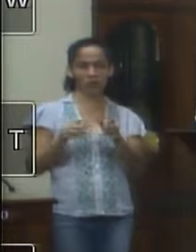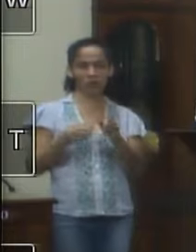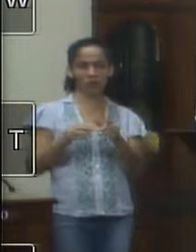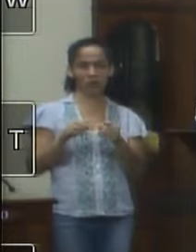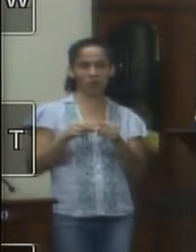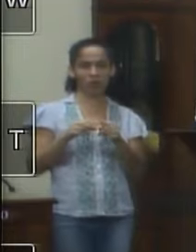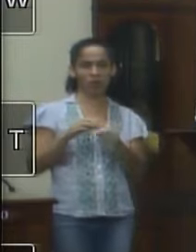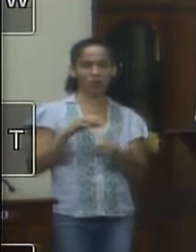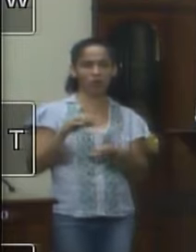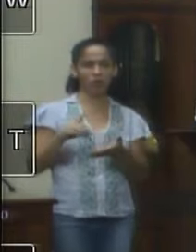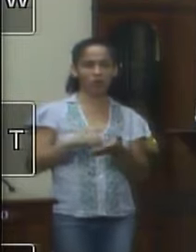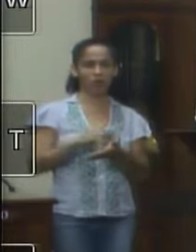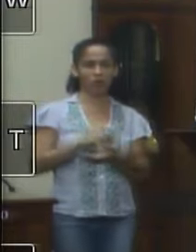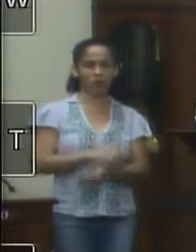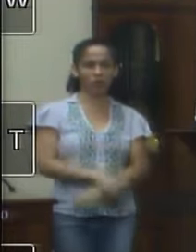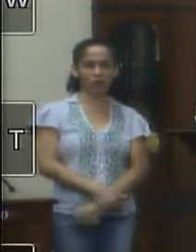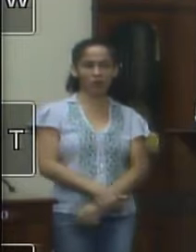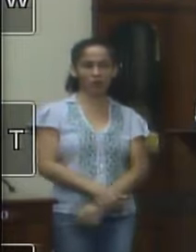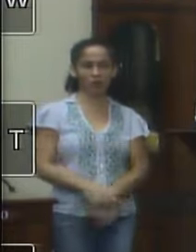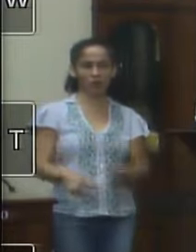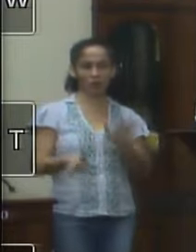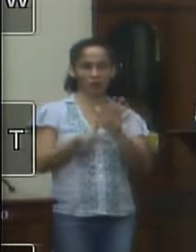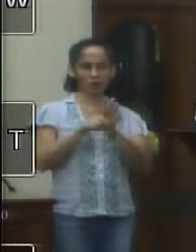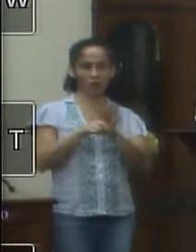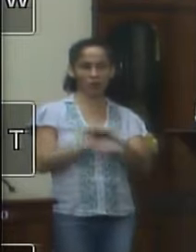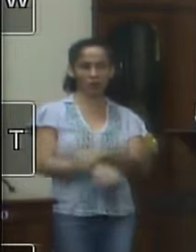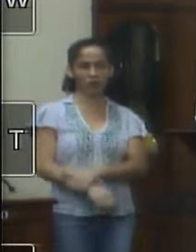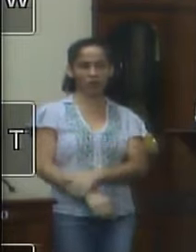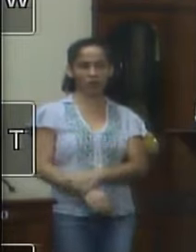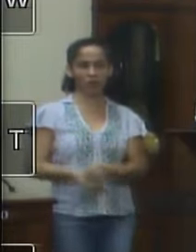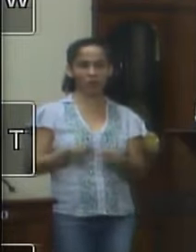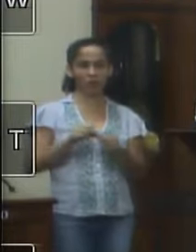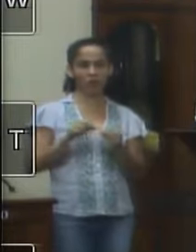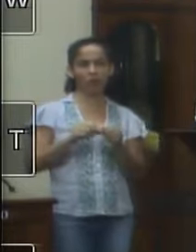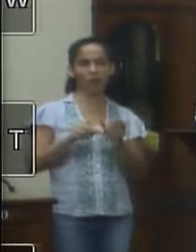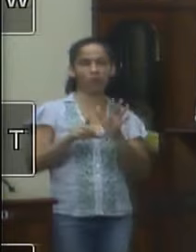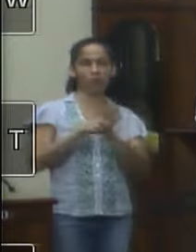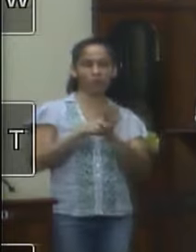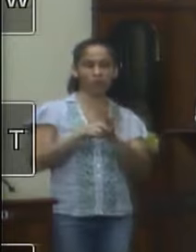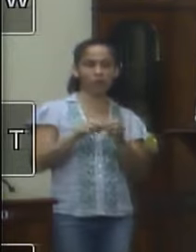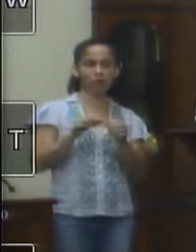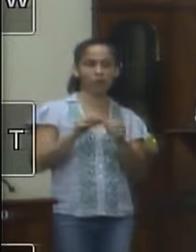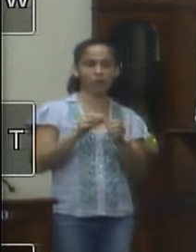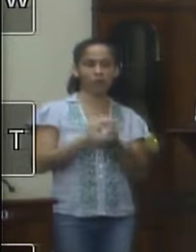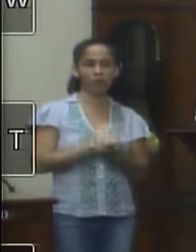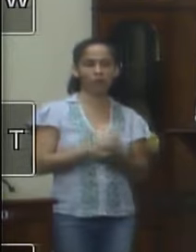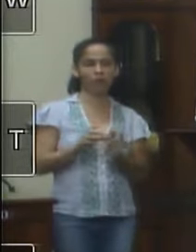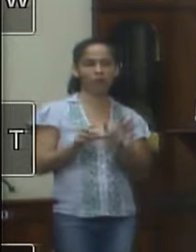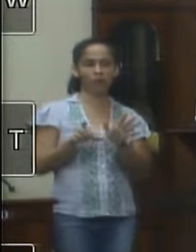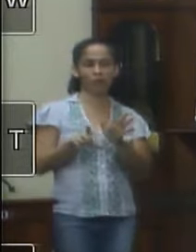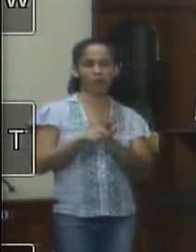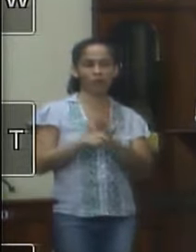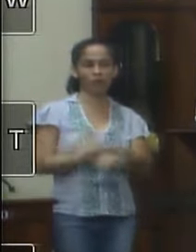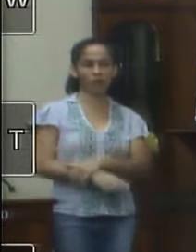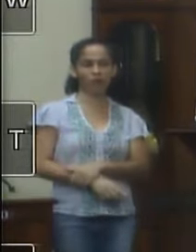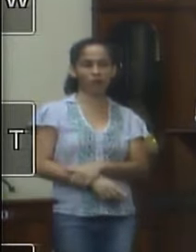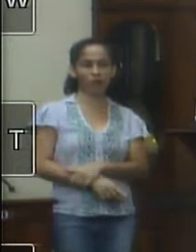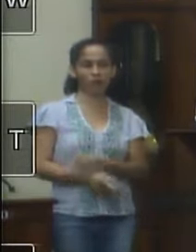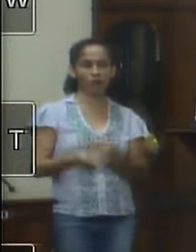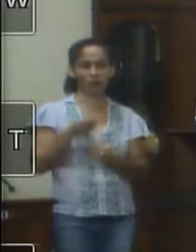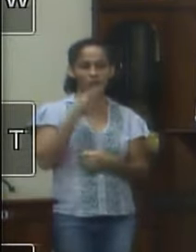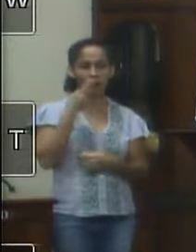que isso aí é lei aqui a gente cumpre a lei a gente faz leis e ela simplesmente